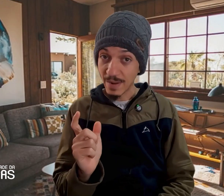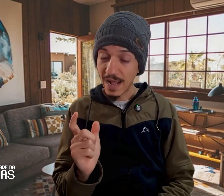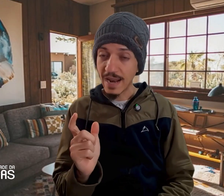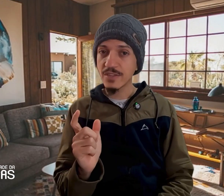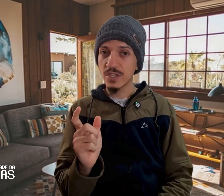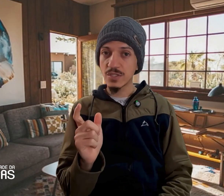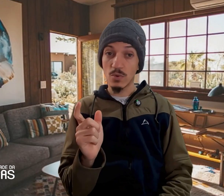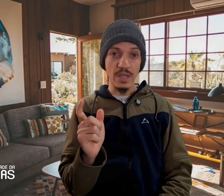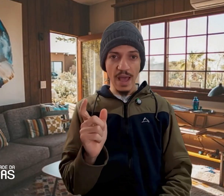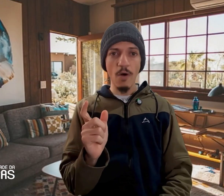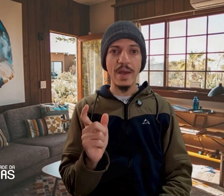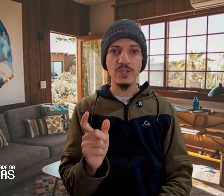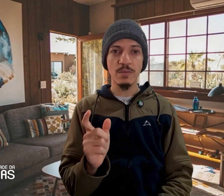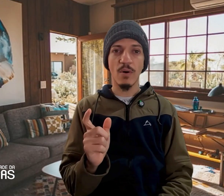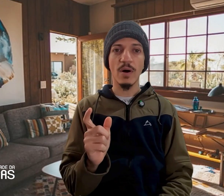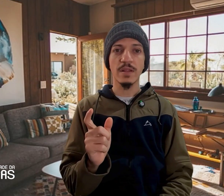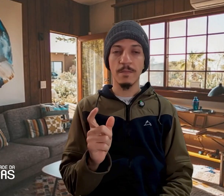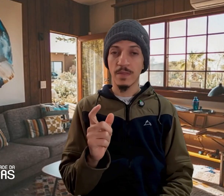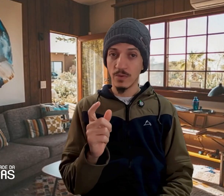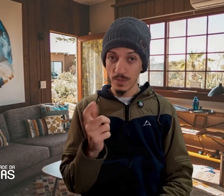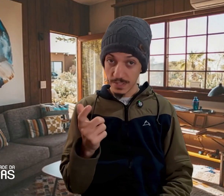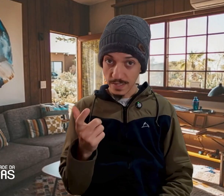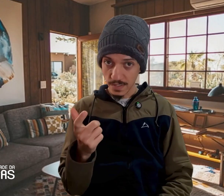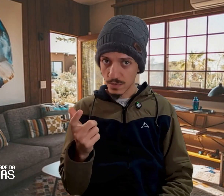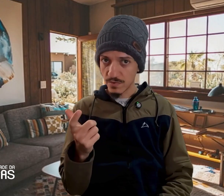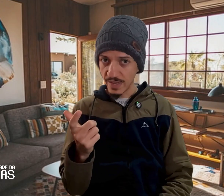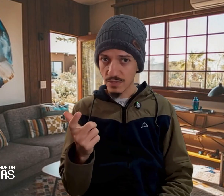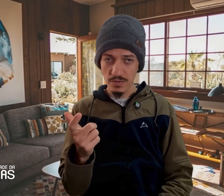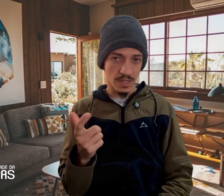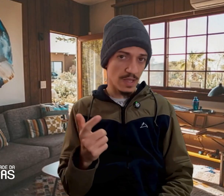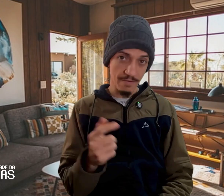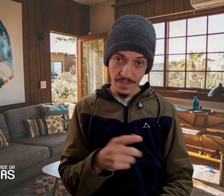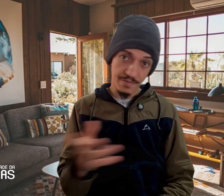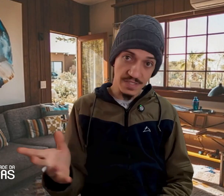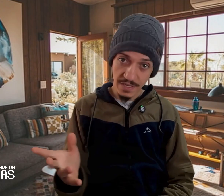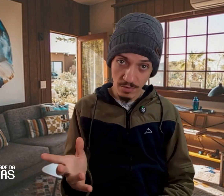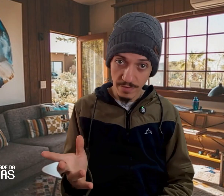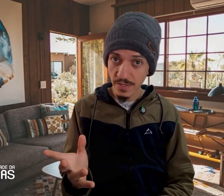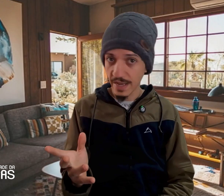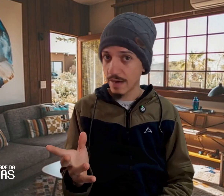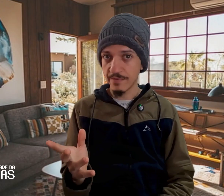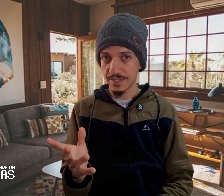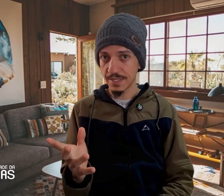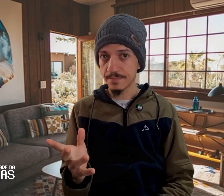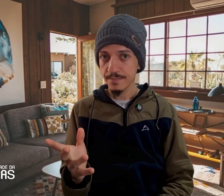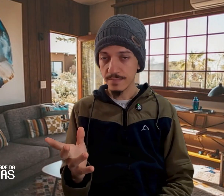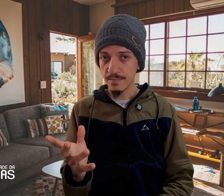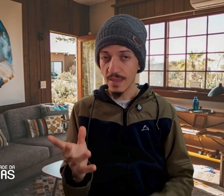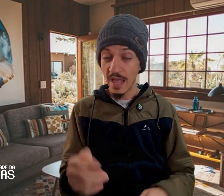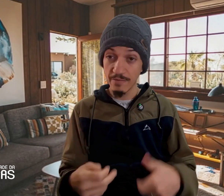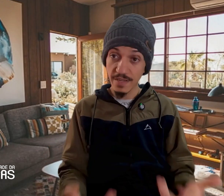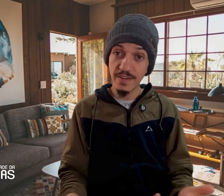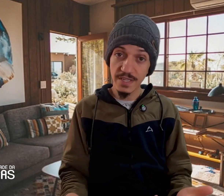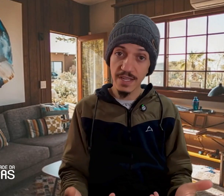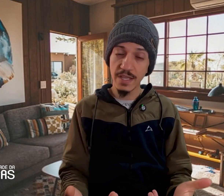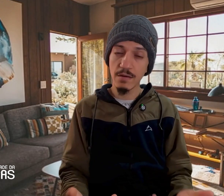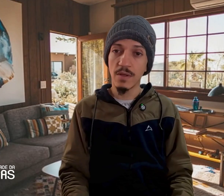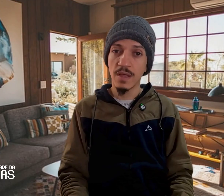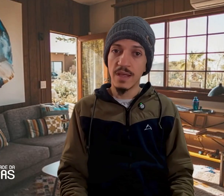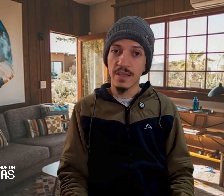além disso, o que realmente importa nos exercícios físicos é você fazer aquilo que você ama fazer. É você fazer aquilo que